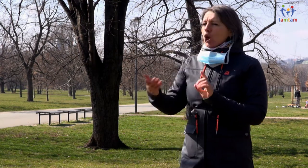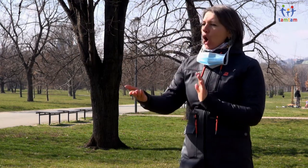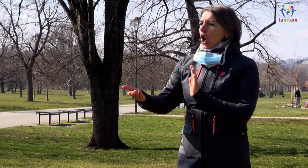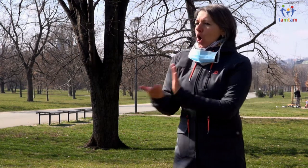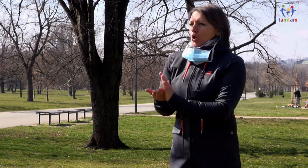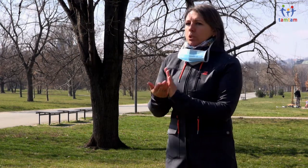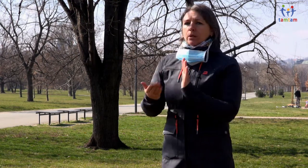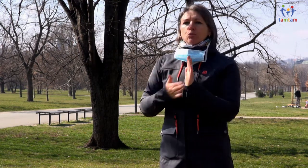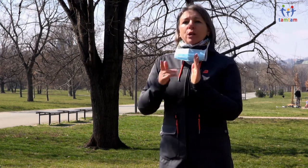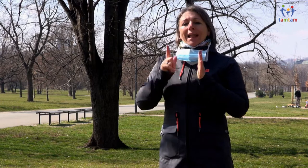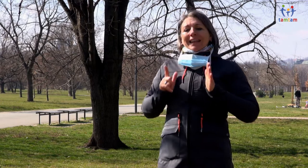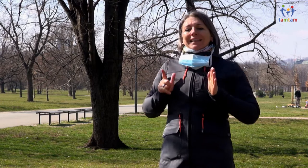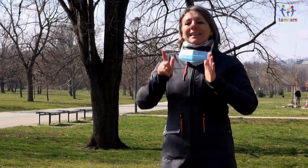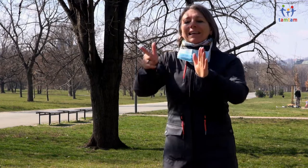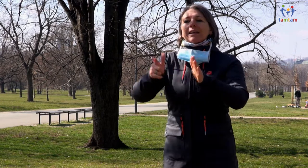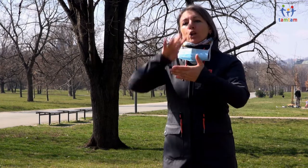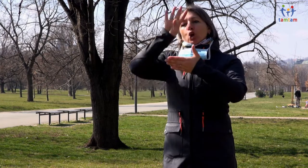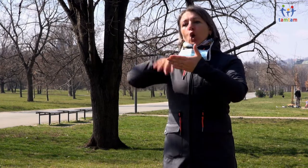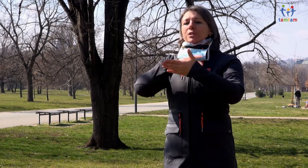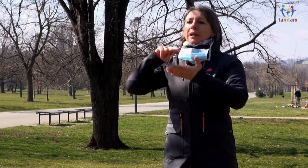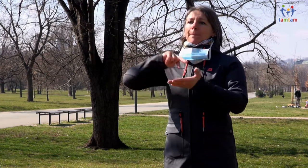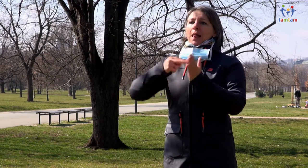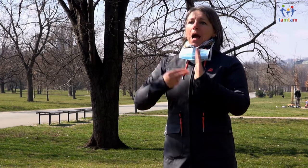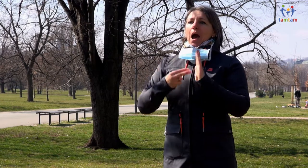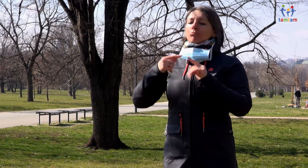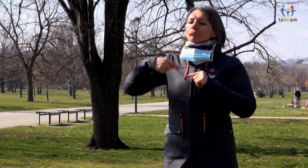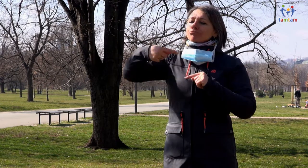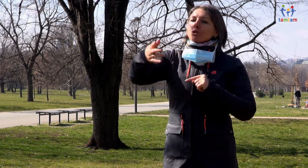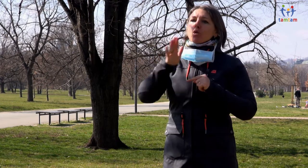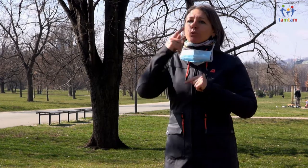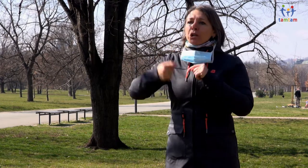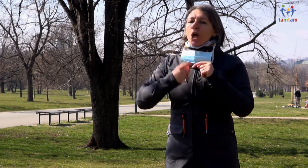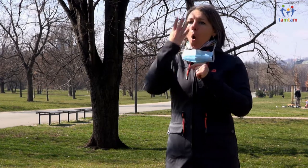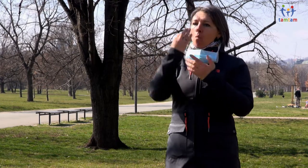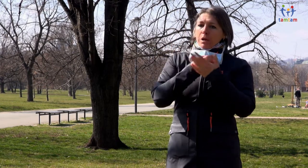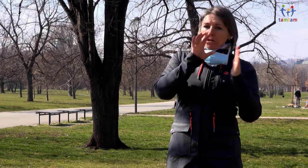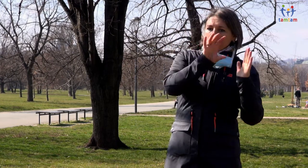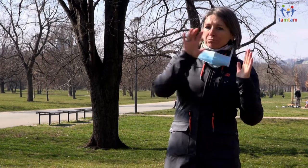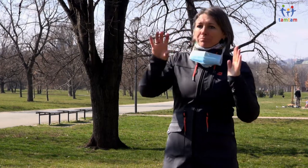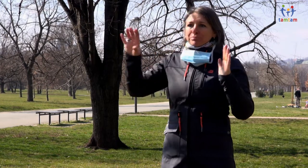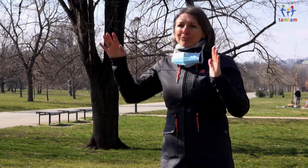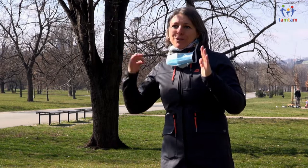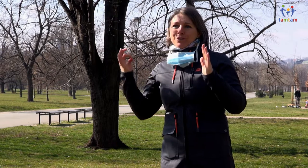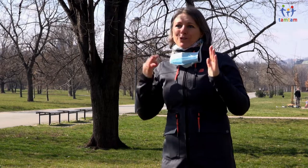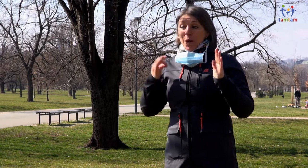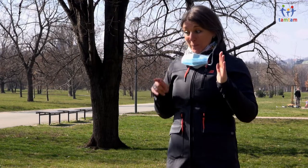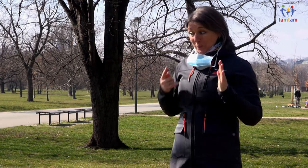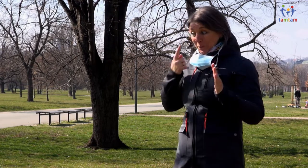týdenní rozvrh a na ten pomocí obrázků si vyznačit, co v kterou dobu